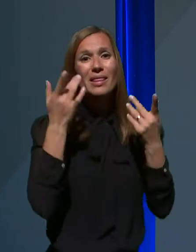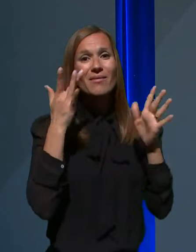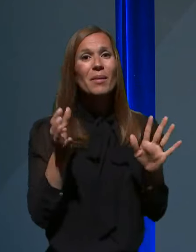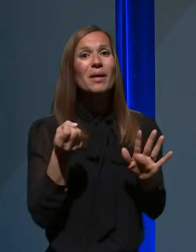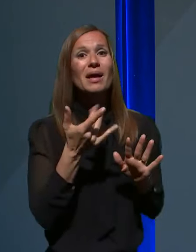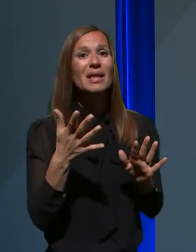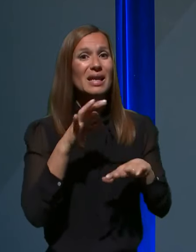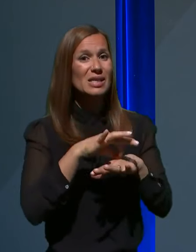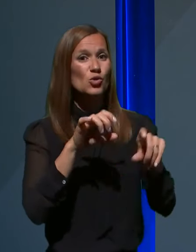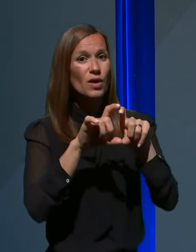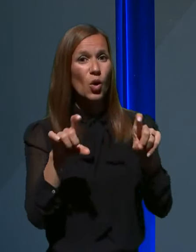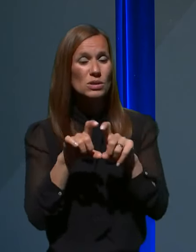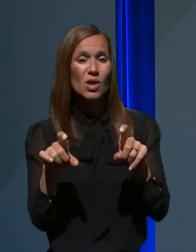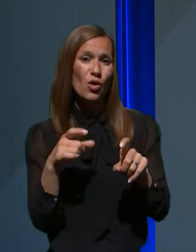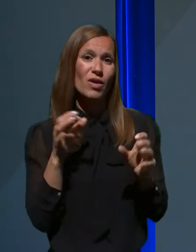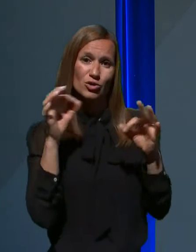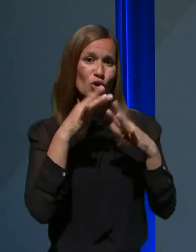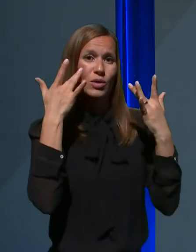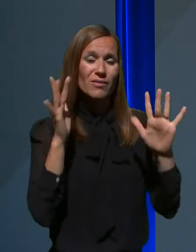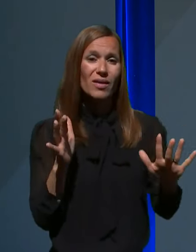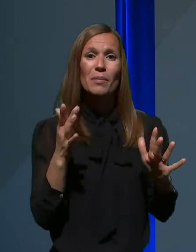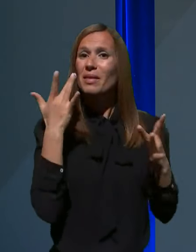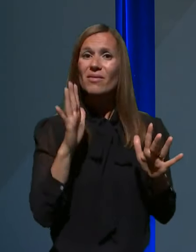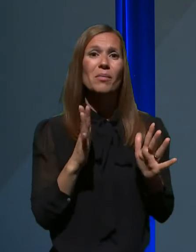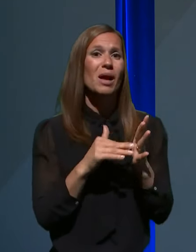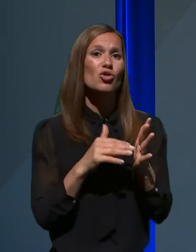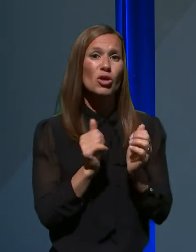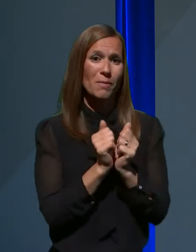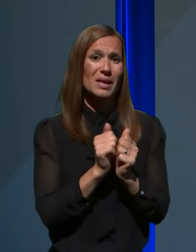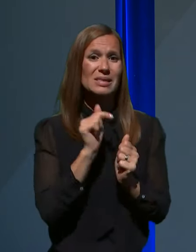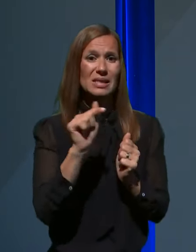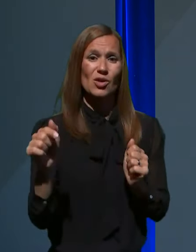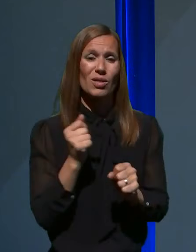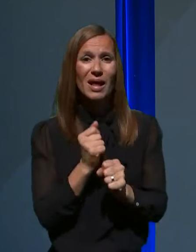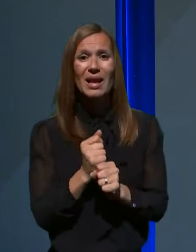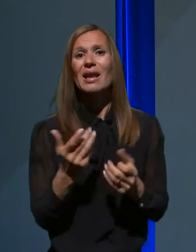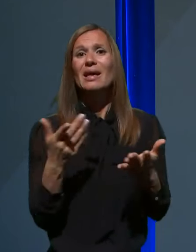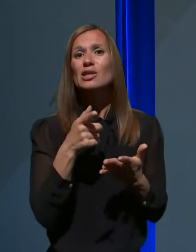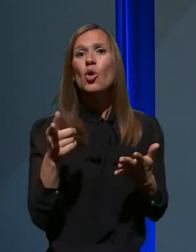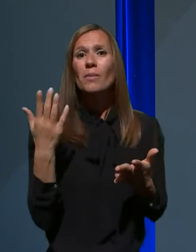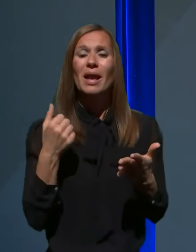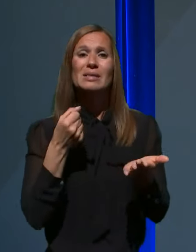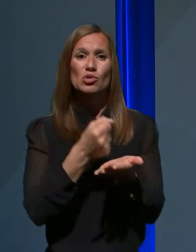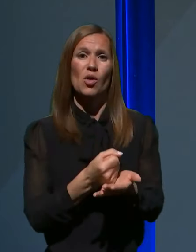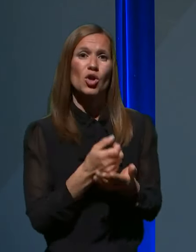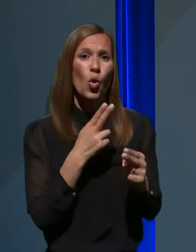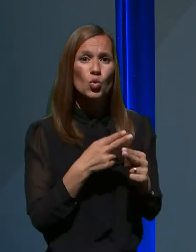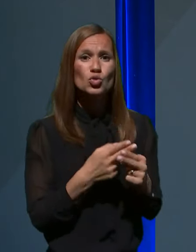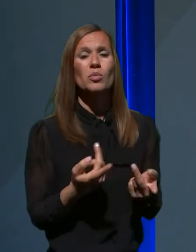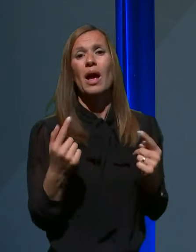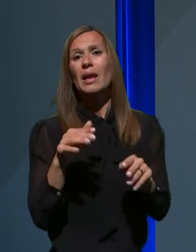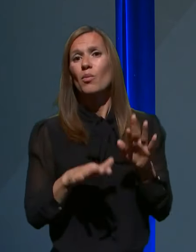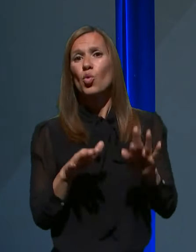so in na kakšnih mestih so delale in so bile izpostavljene okužbi, so bile morda na